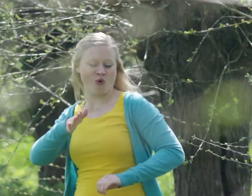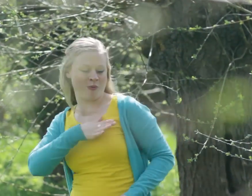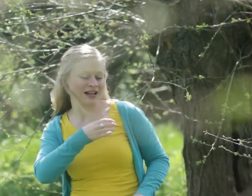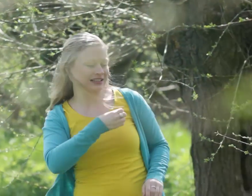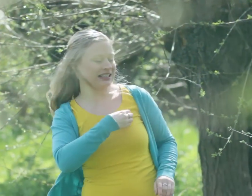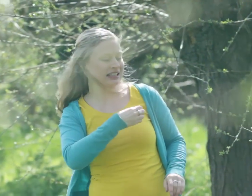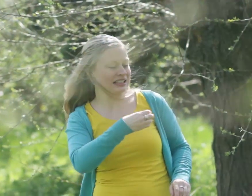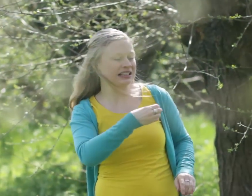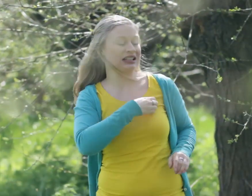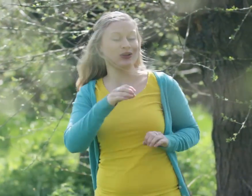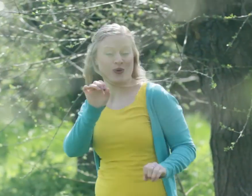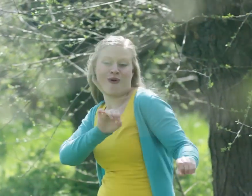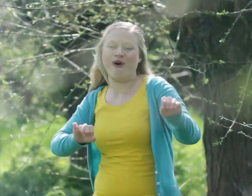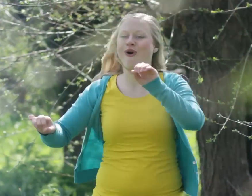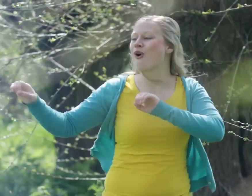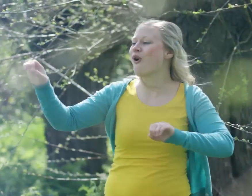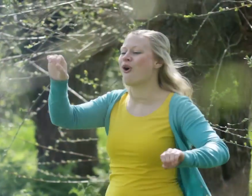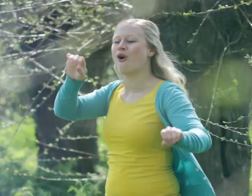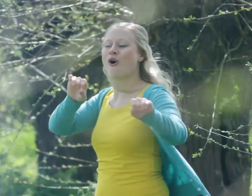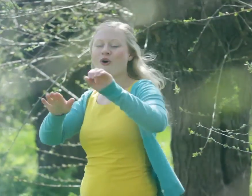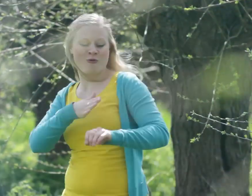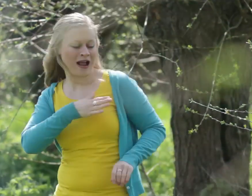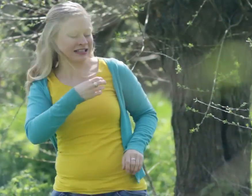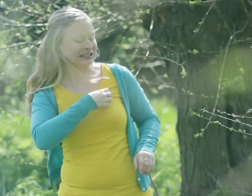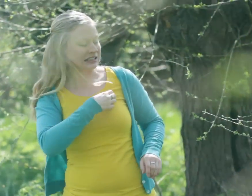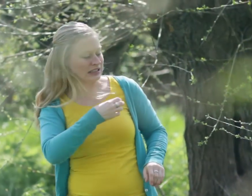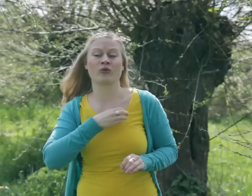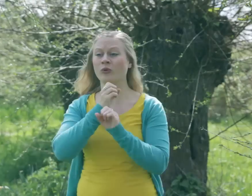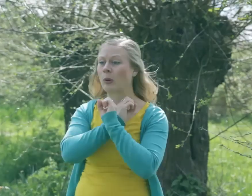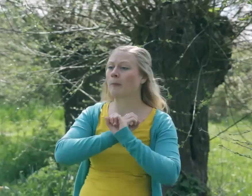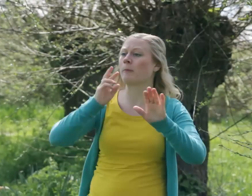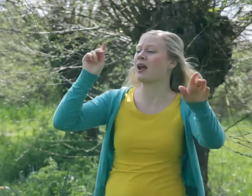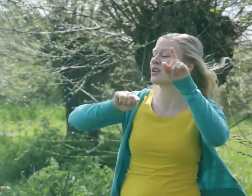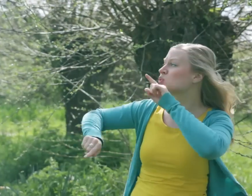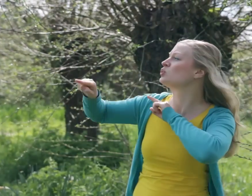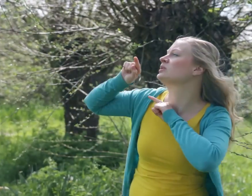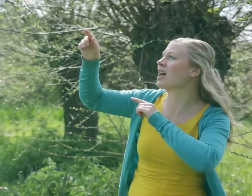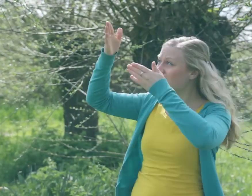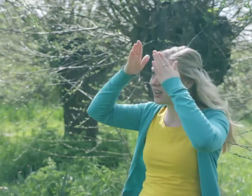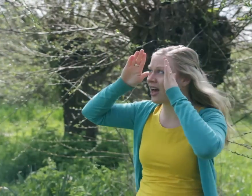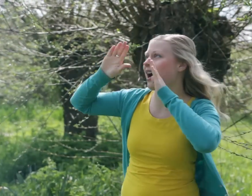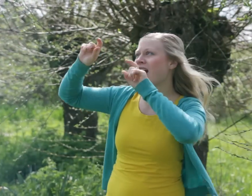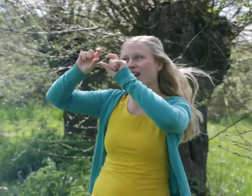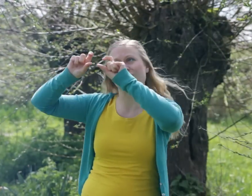o mijn tier, o mijn tier Ruist u zijn mijn